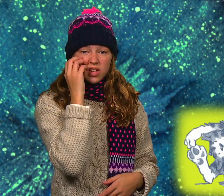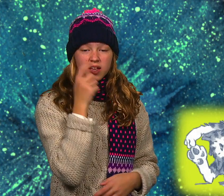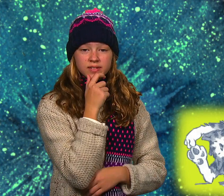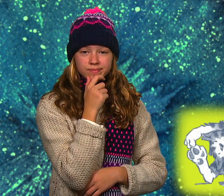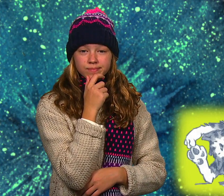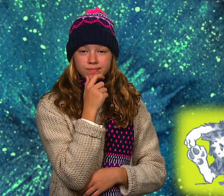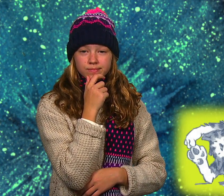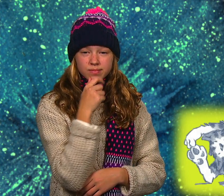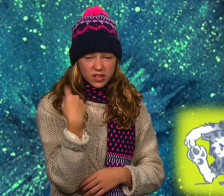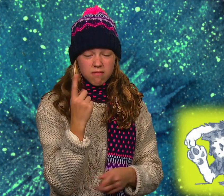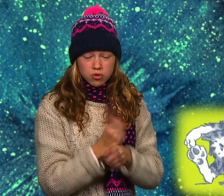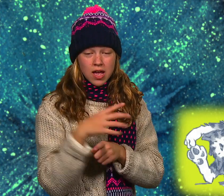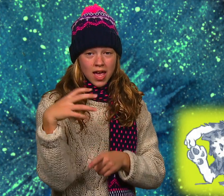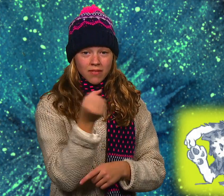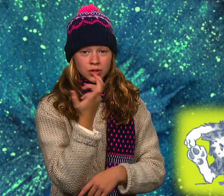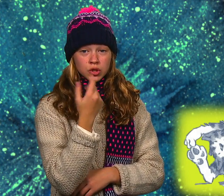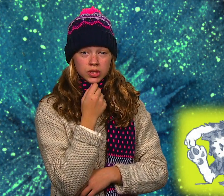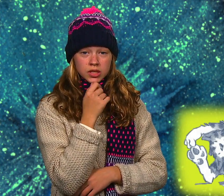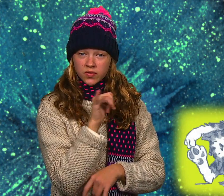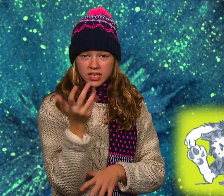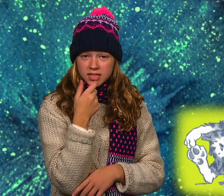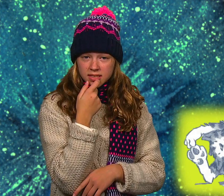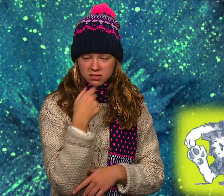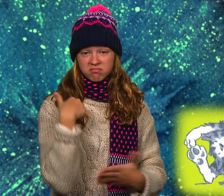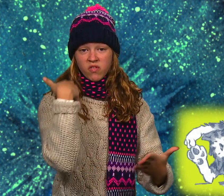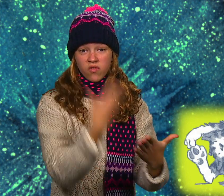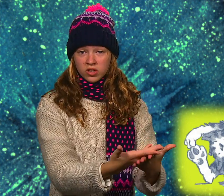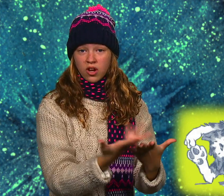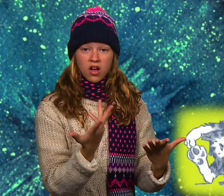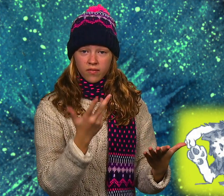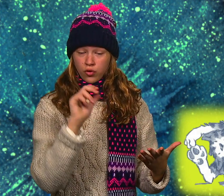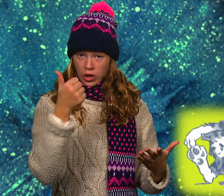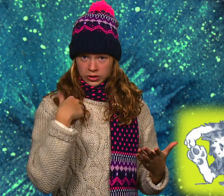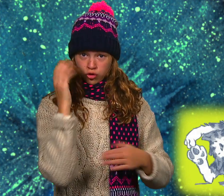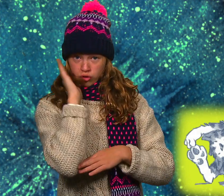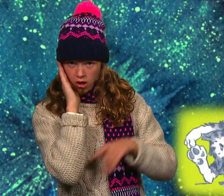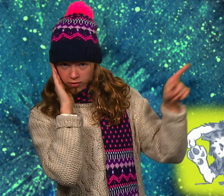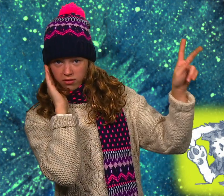Miau, das stimmt. Weißt du was? Wir wechseln uns ab mit Wache schieben.